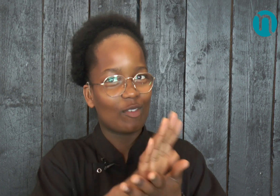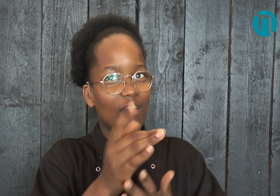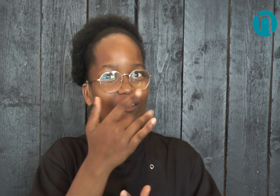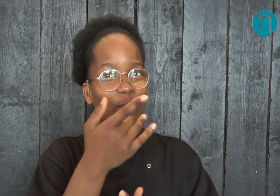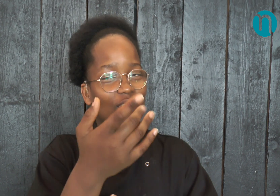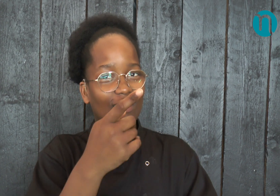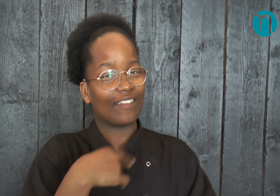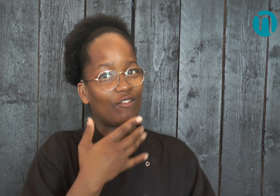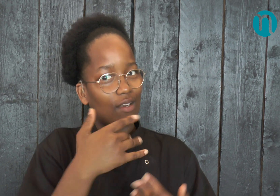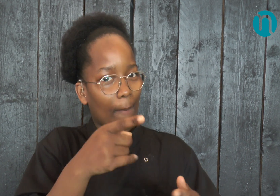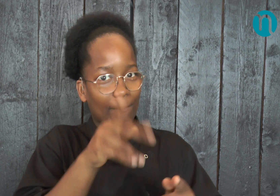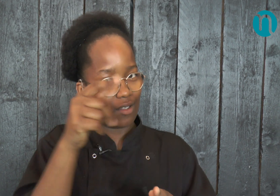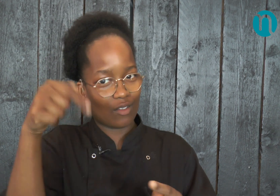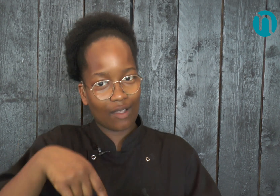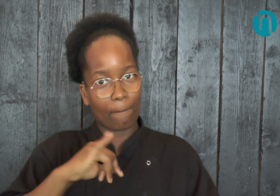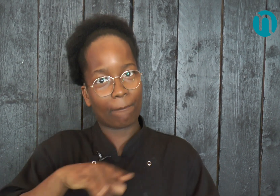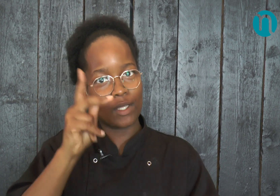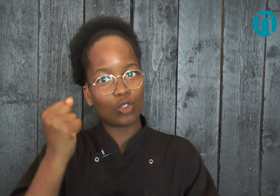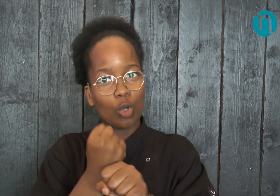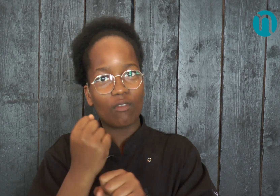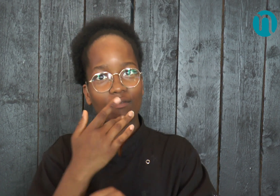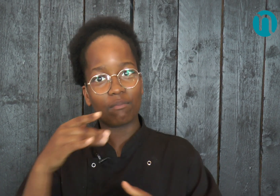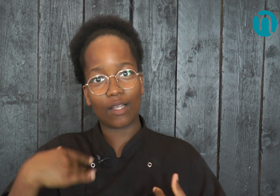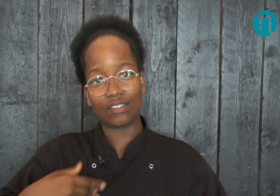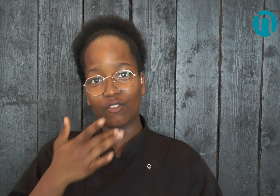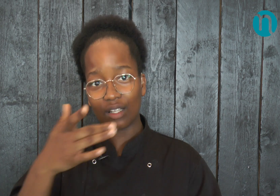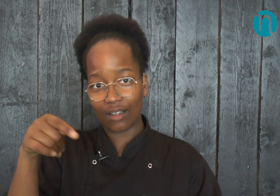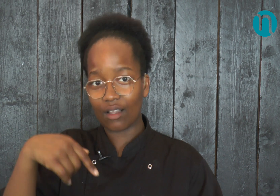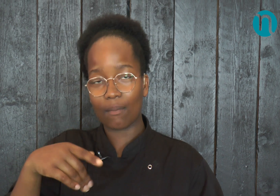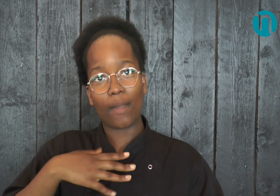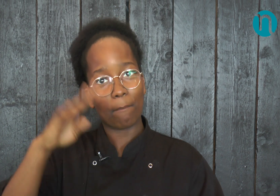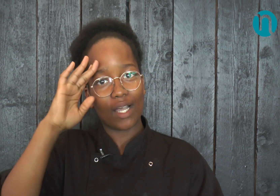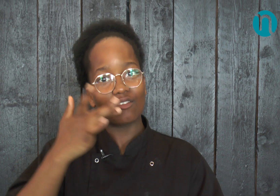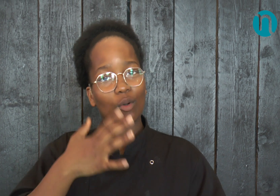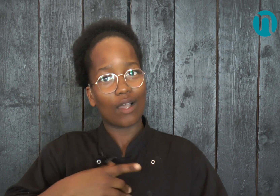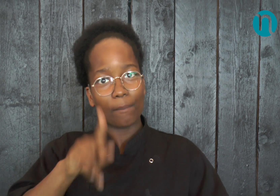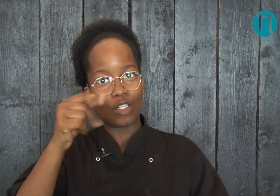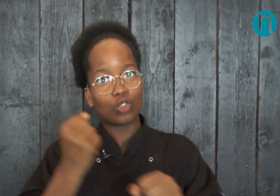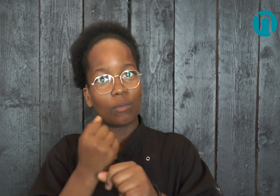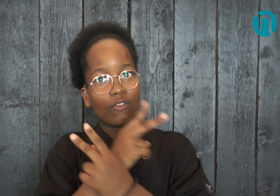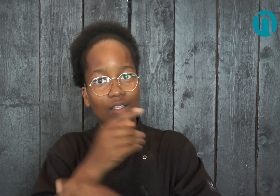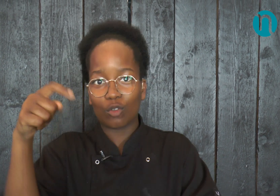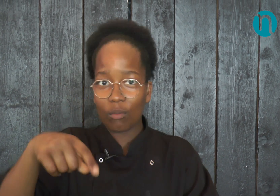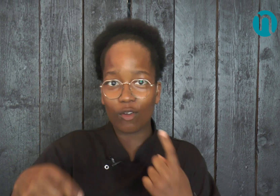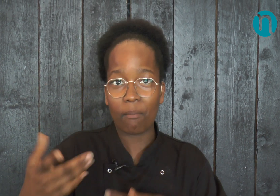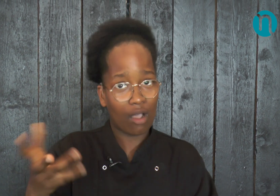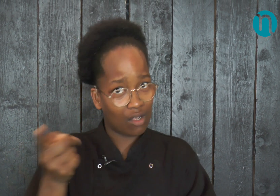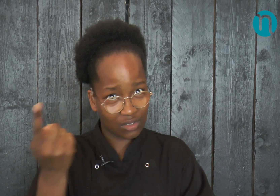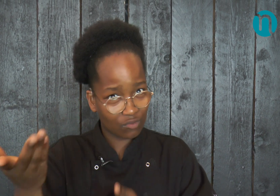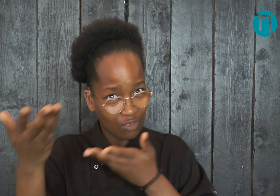tegen de mensen zeggen dat als ze meer werkzekerheid willen, dat ze zeker studioal leren moeten